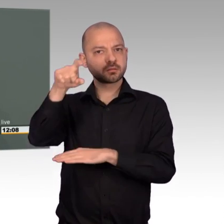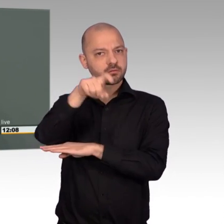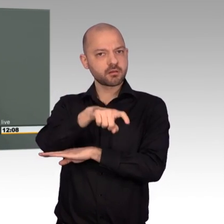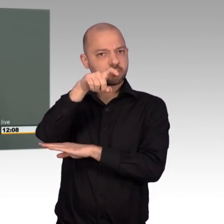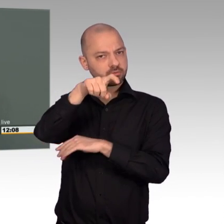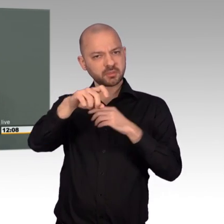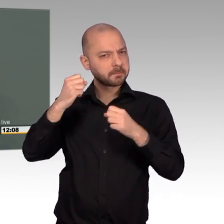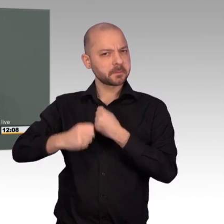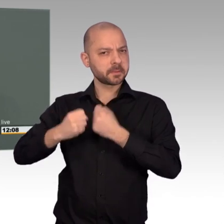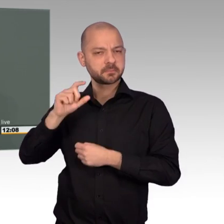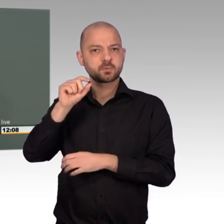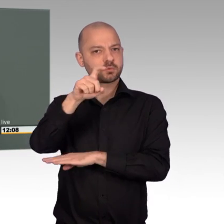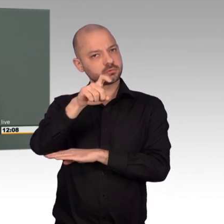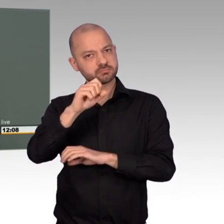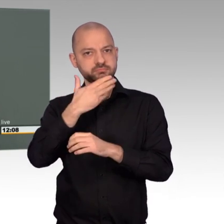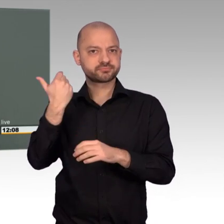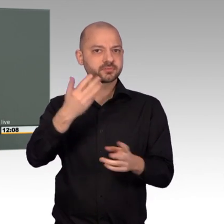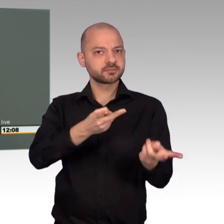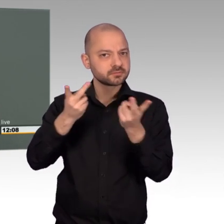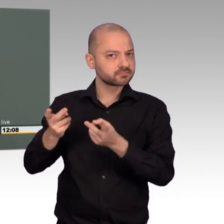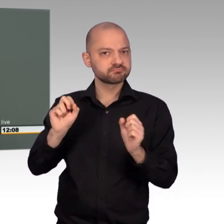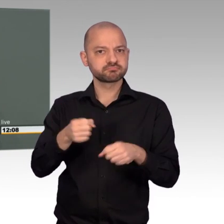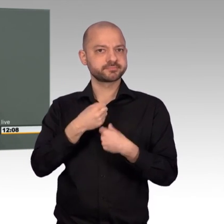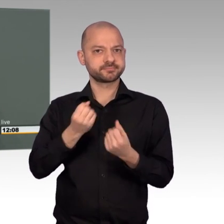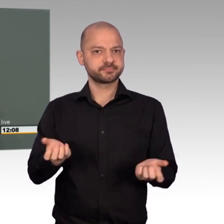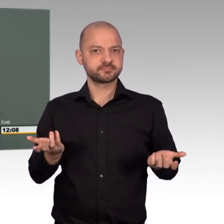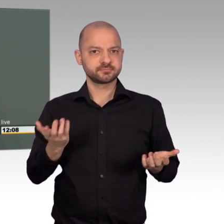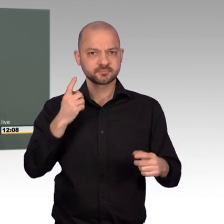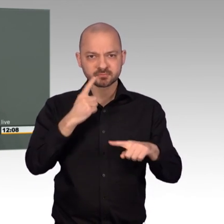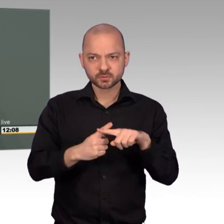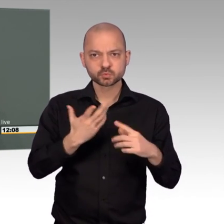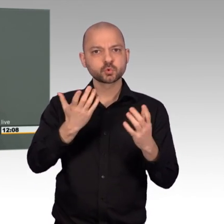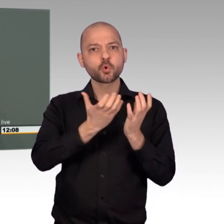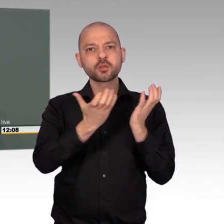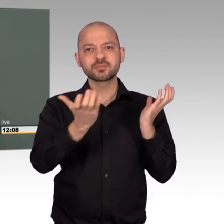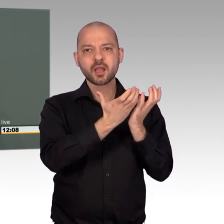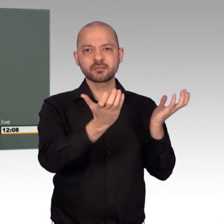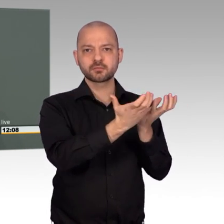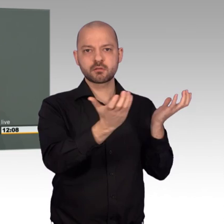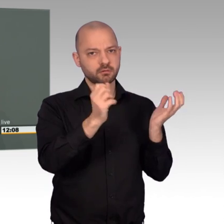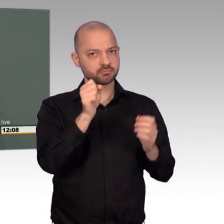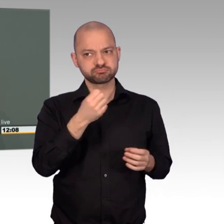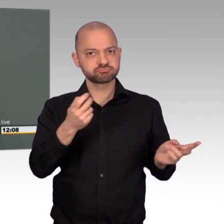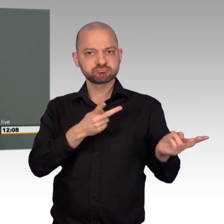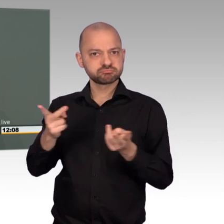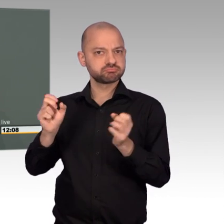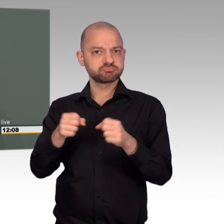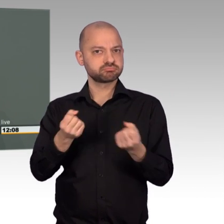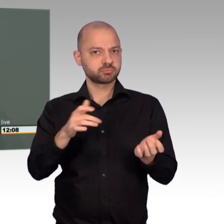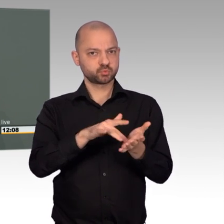Was bedeutet das für die Kinder im Jemen? Seit der Eskalation der Gewalt 2015 sind hier über 3